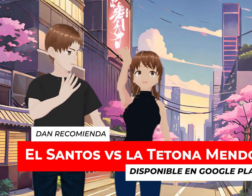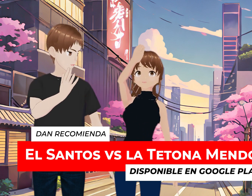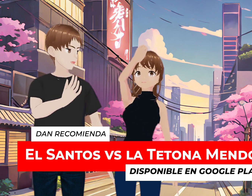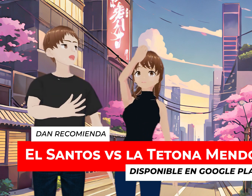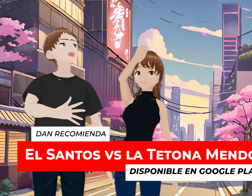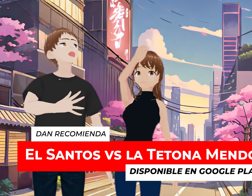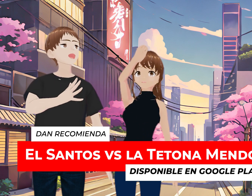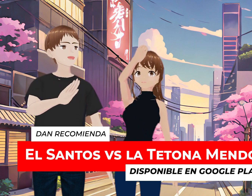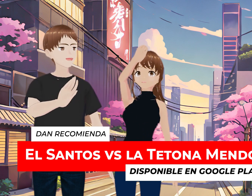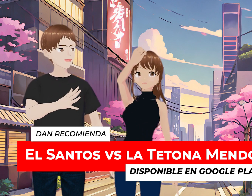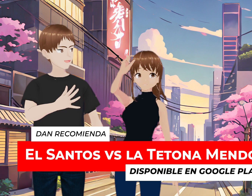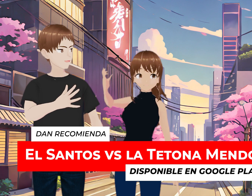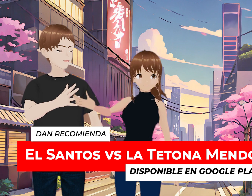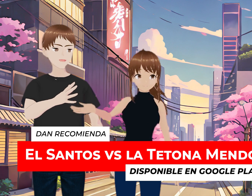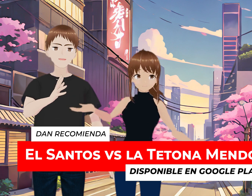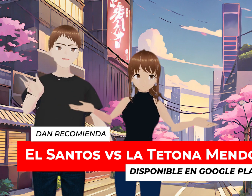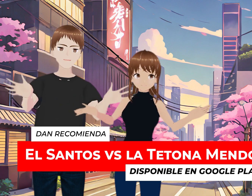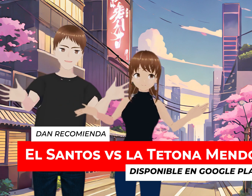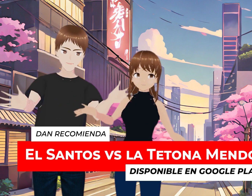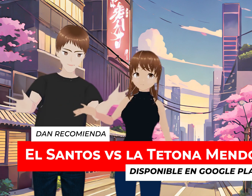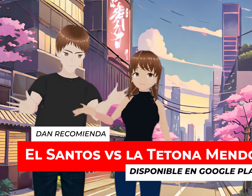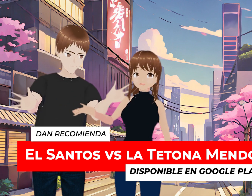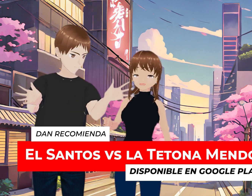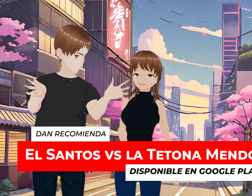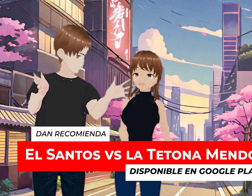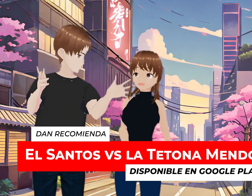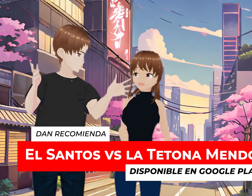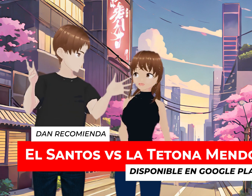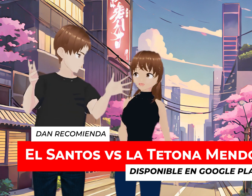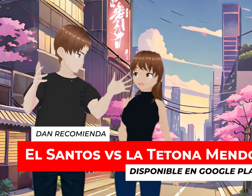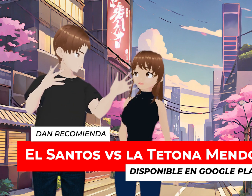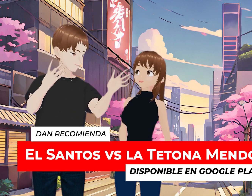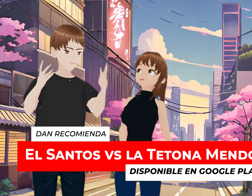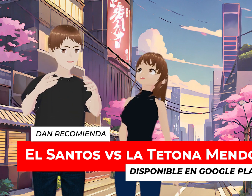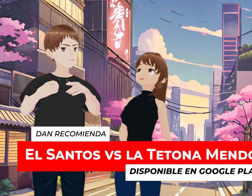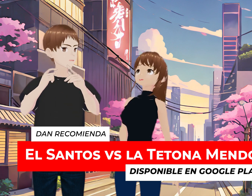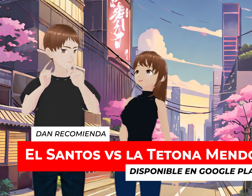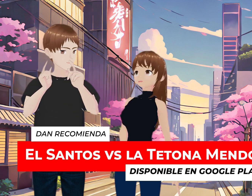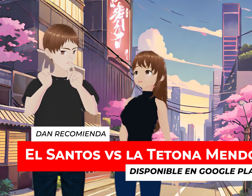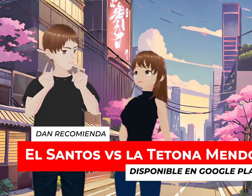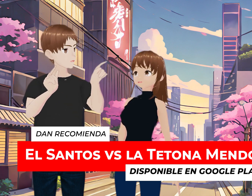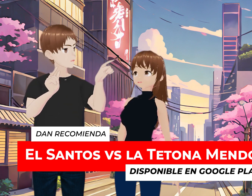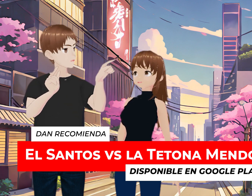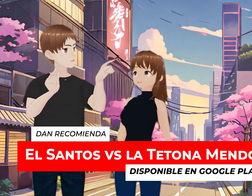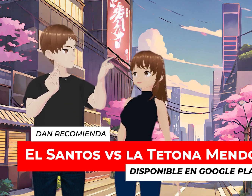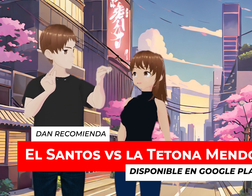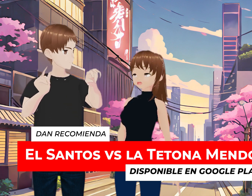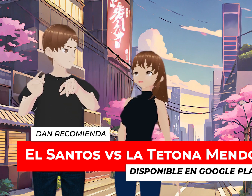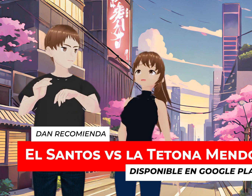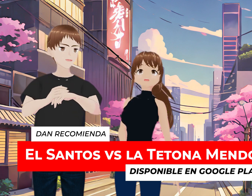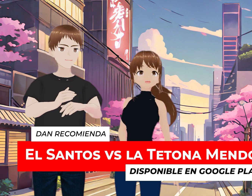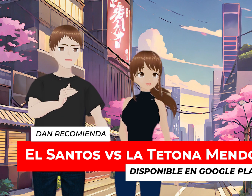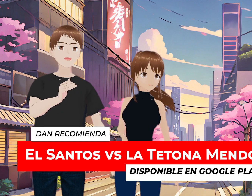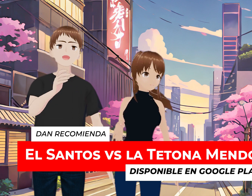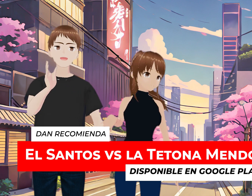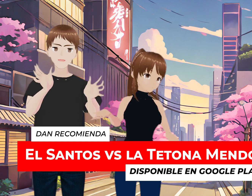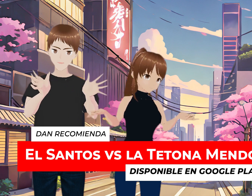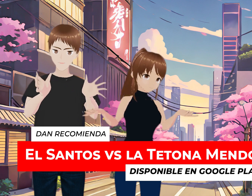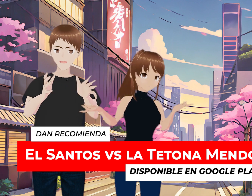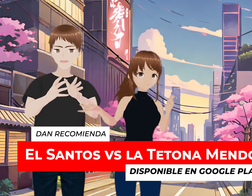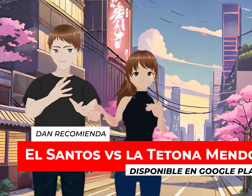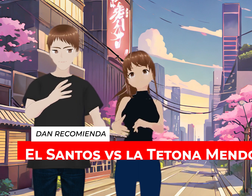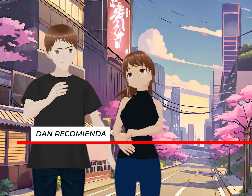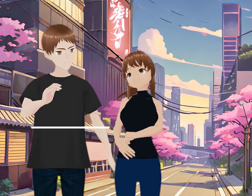precisamente El otro lado No lo vas a encontrar En ningún servicio De streaming De esos que tiene En el catálogo La vas a tener que rentar Como lo que tú mencionabas